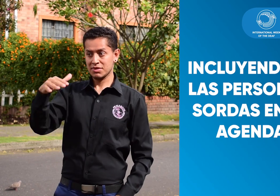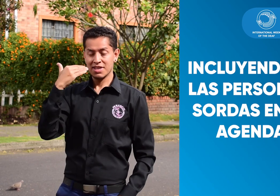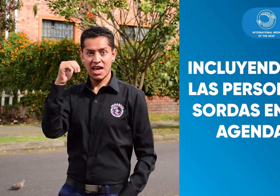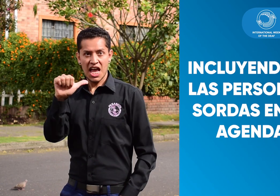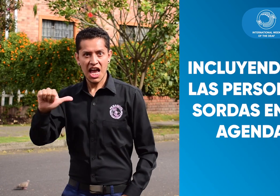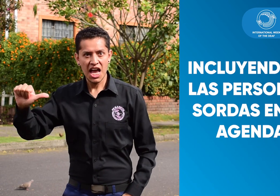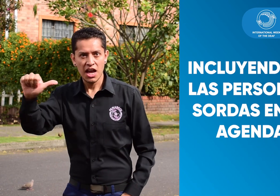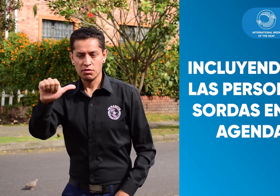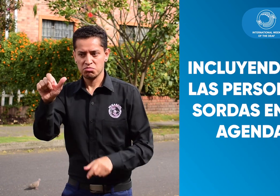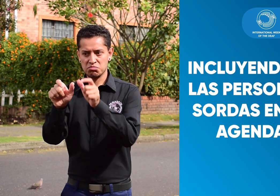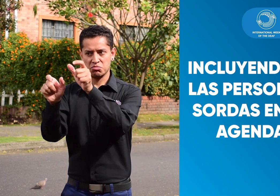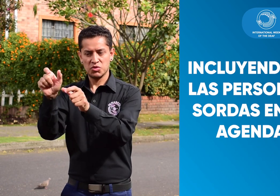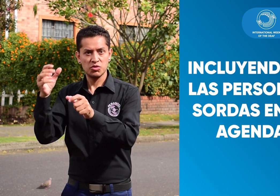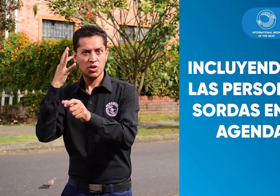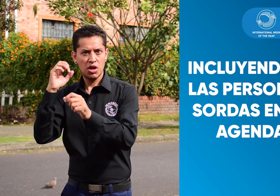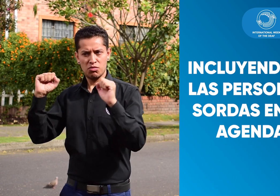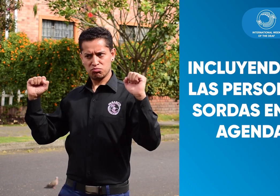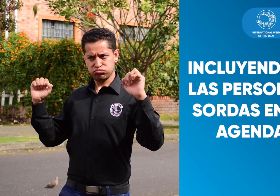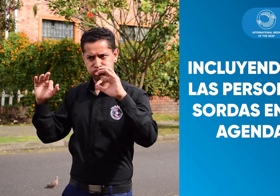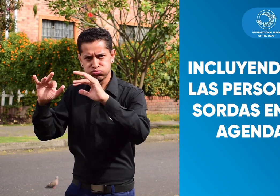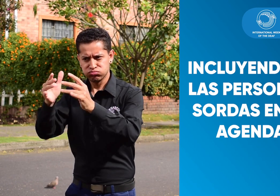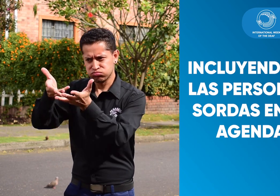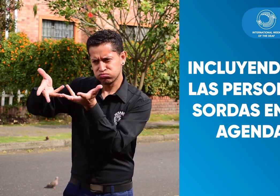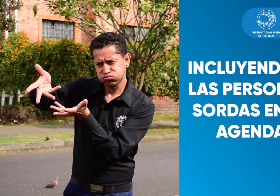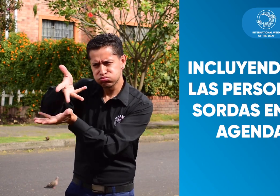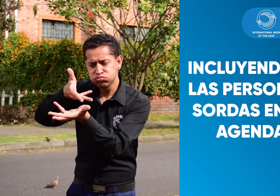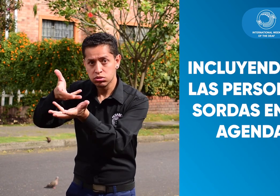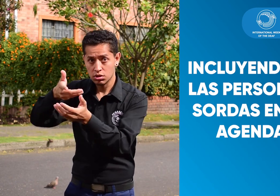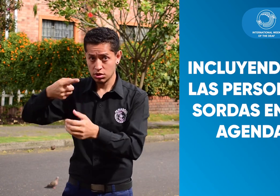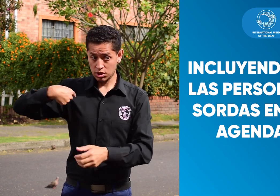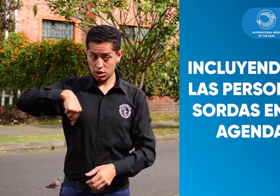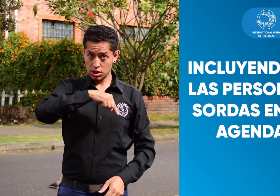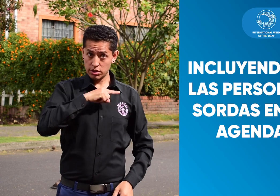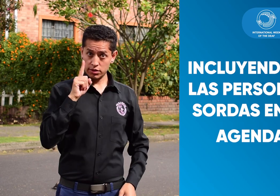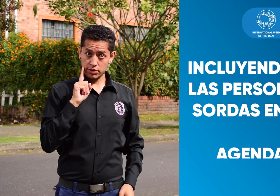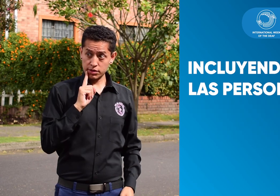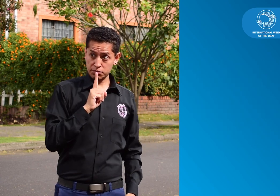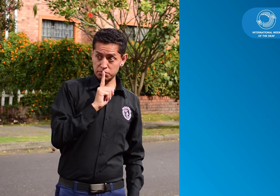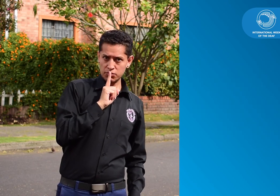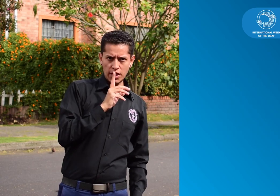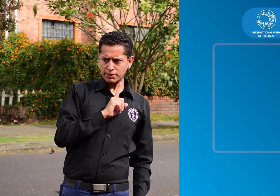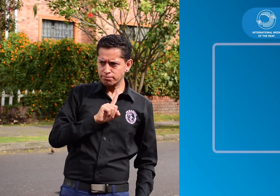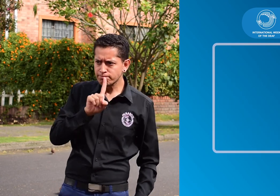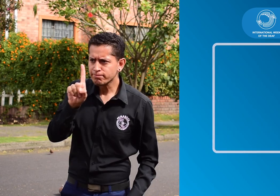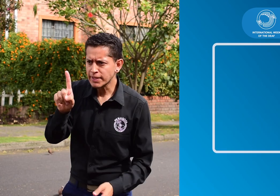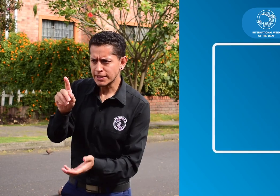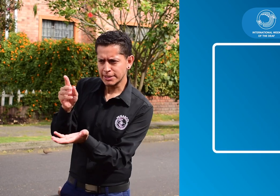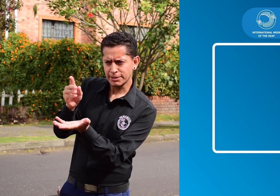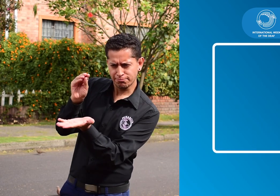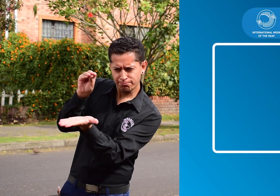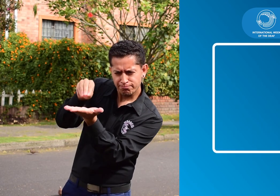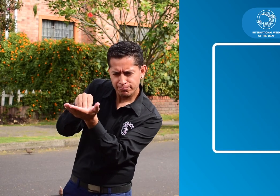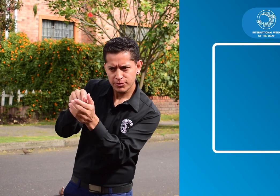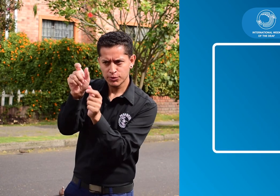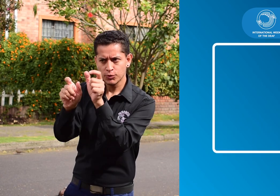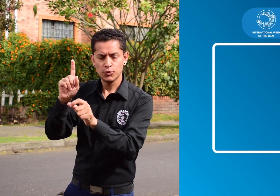relación con las agendas en diversos espacios, como por ejemplo en los espacios de mujeres, en donde las personas sordas deben estar